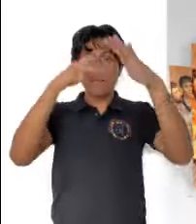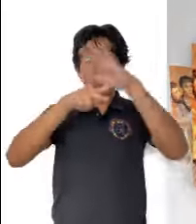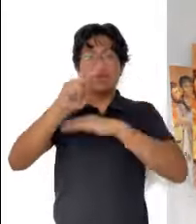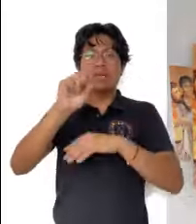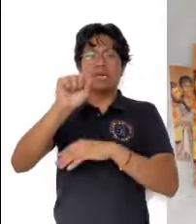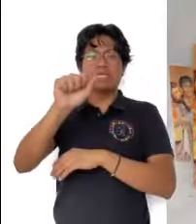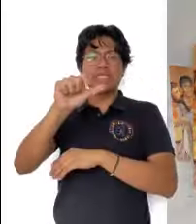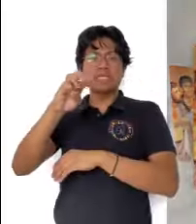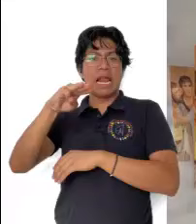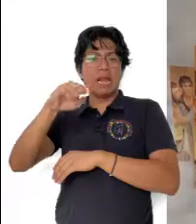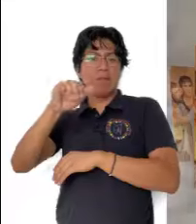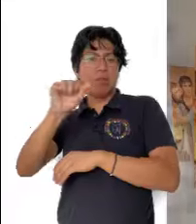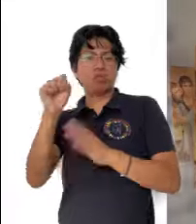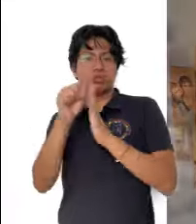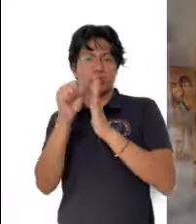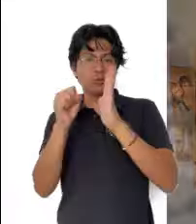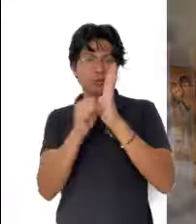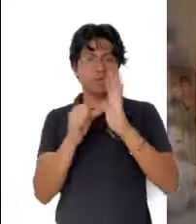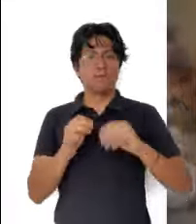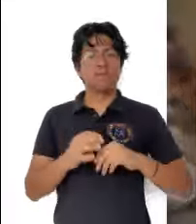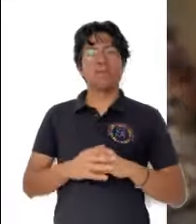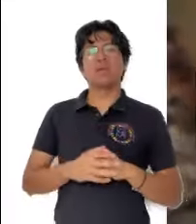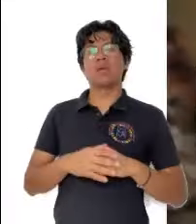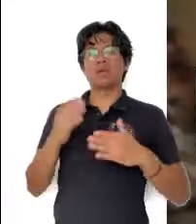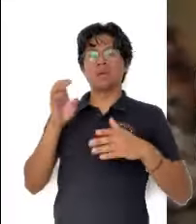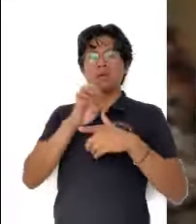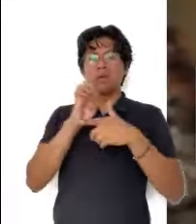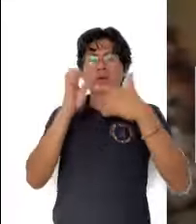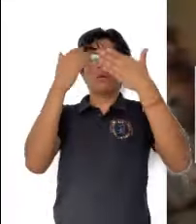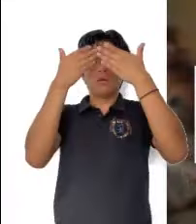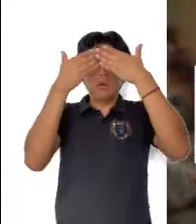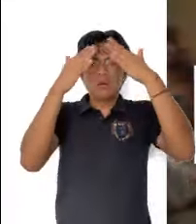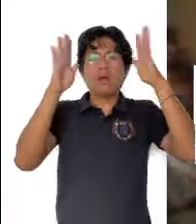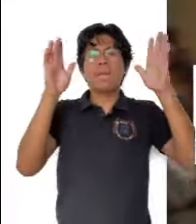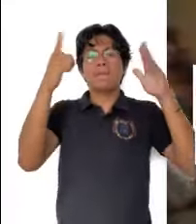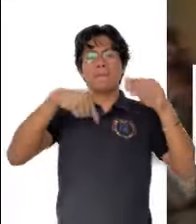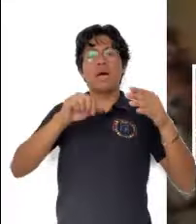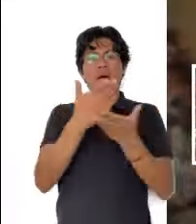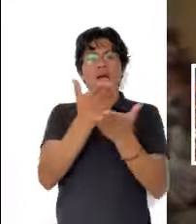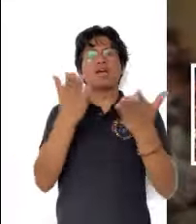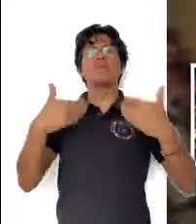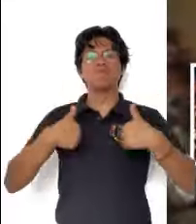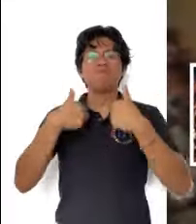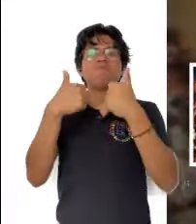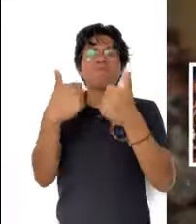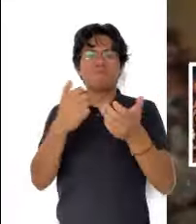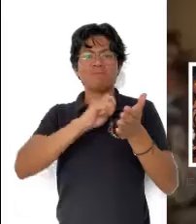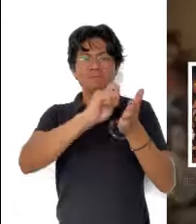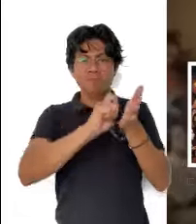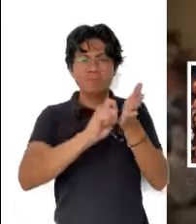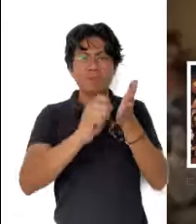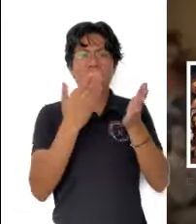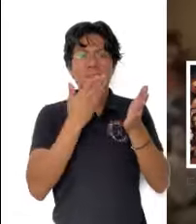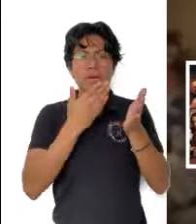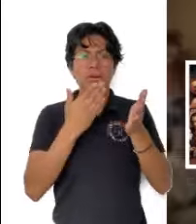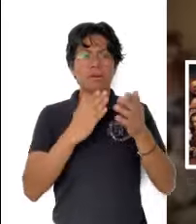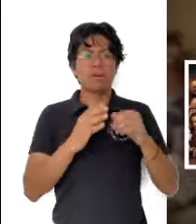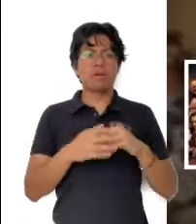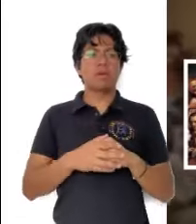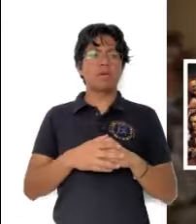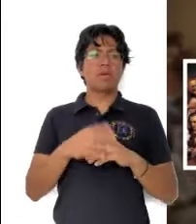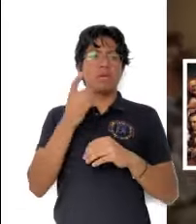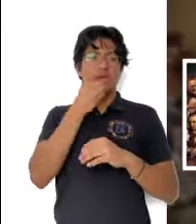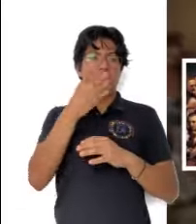en los profetas y en los salmos. Entonces les abrió el entendimiento para que comprendieran las